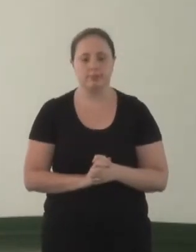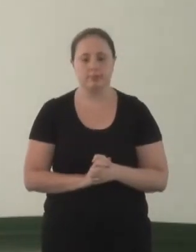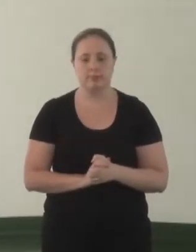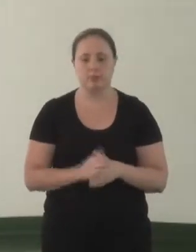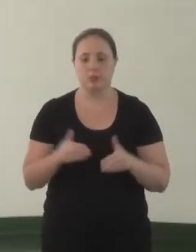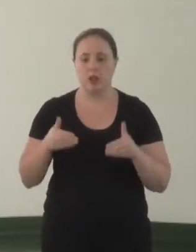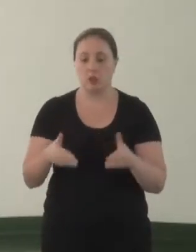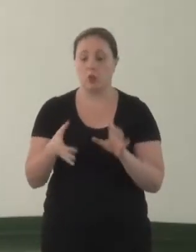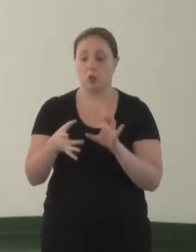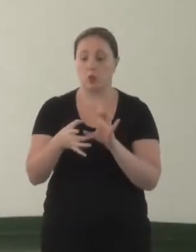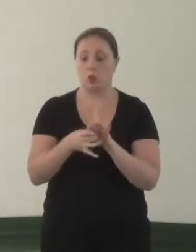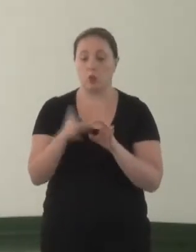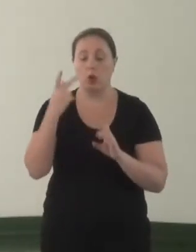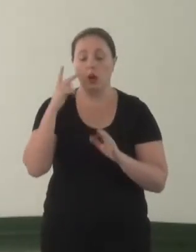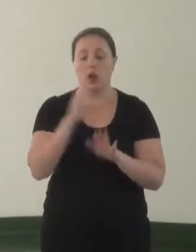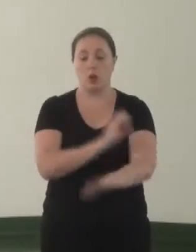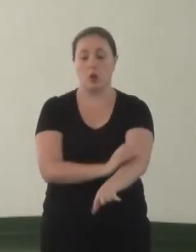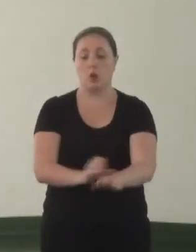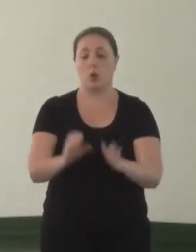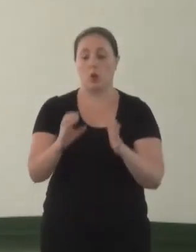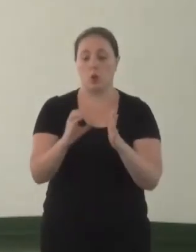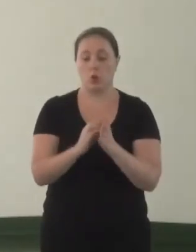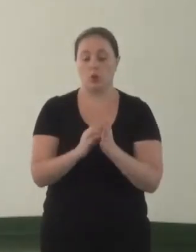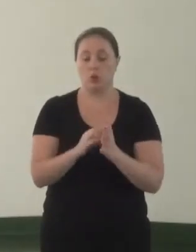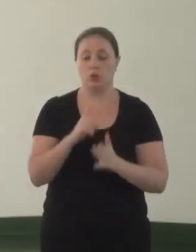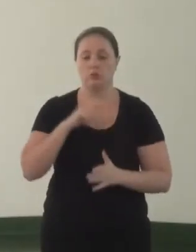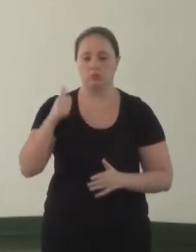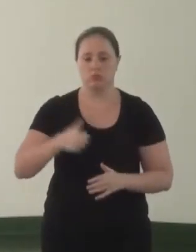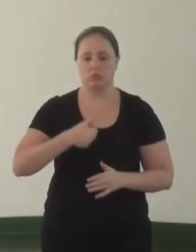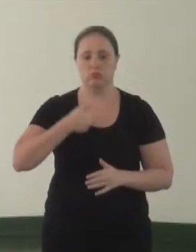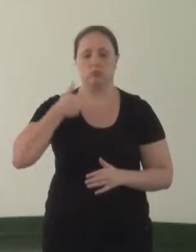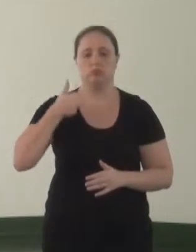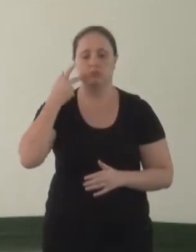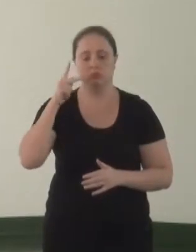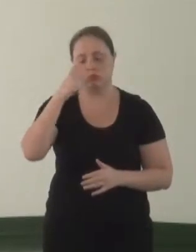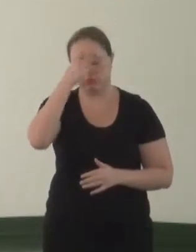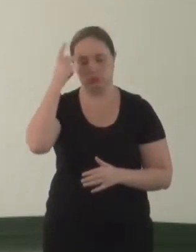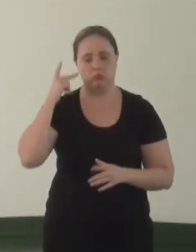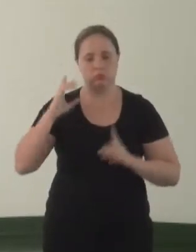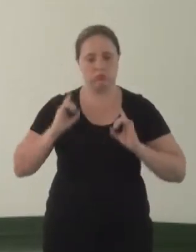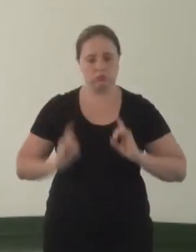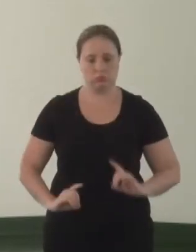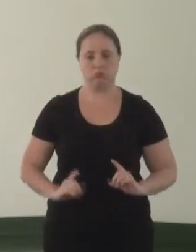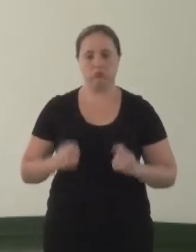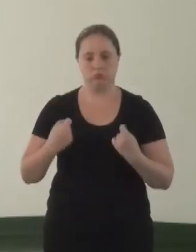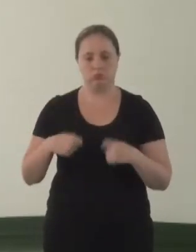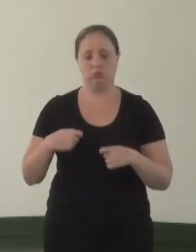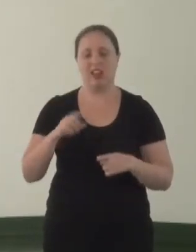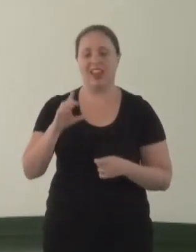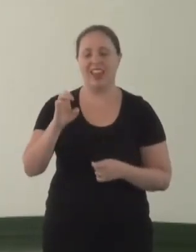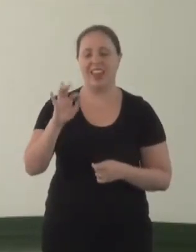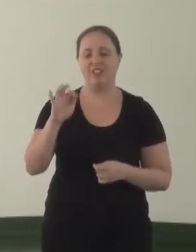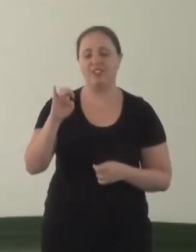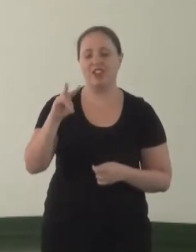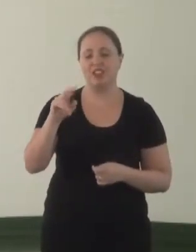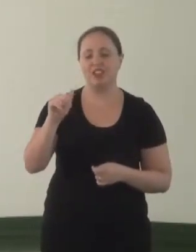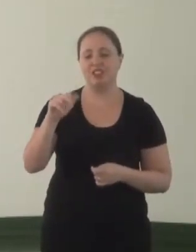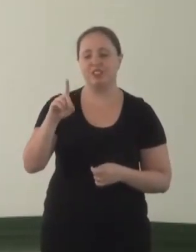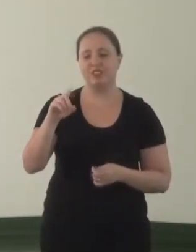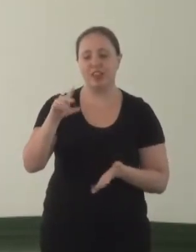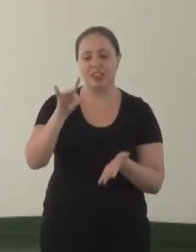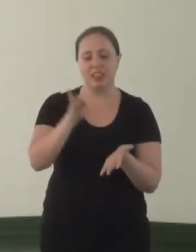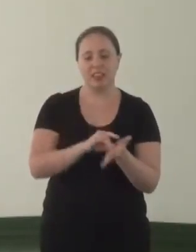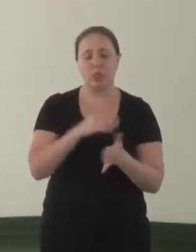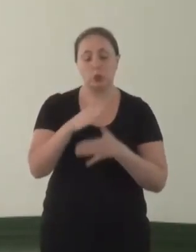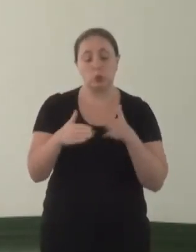Atuar conjuntamente para que o concurso público seja eficaz e para que a pessoa com deficiência seja efetivada no trabalho com todas as